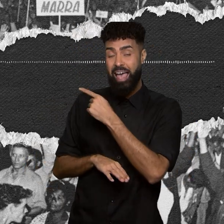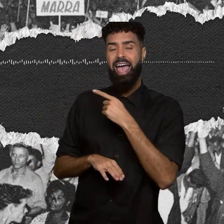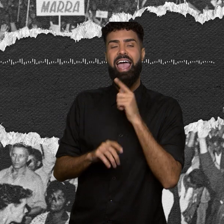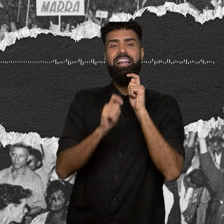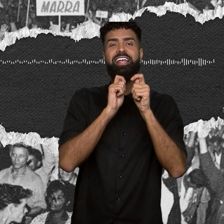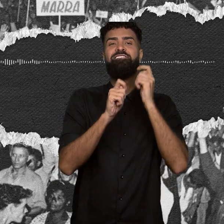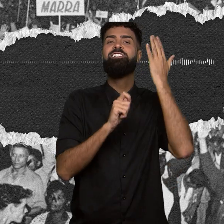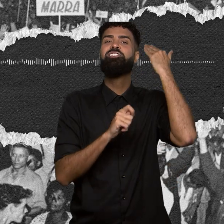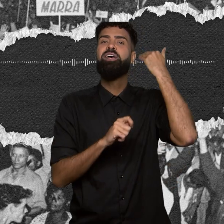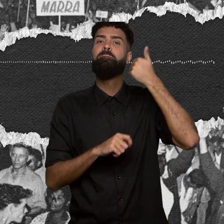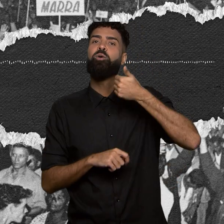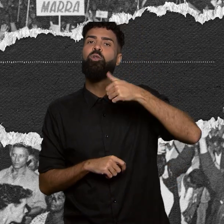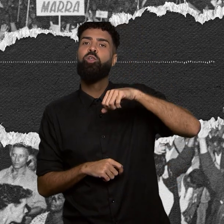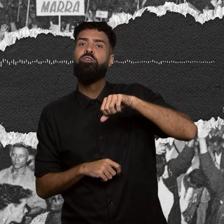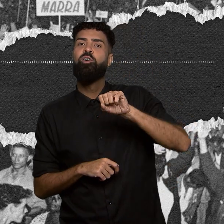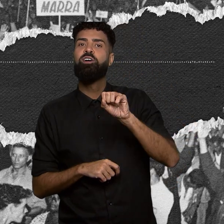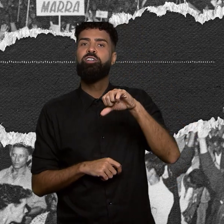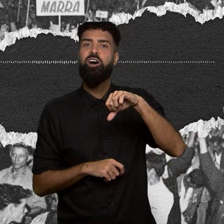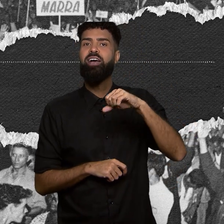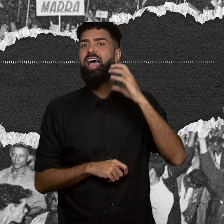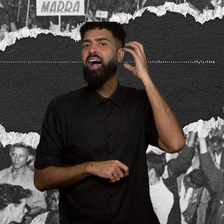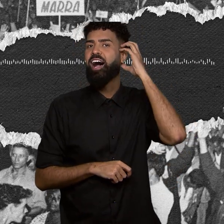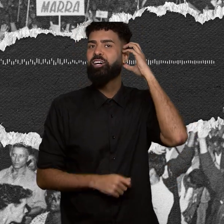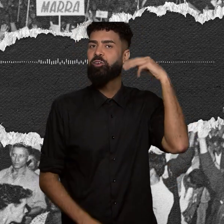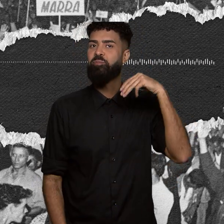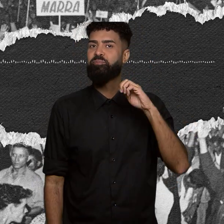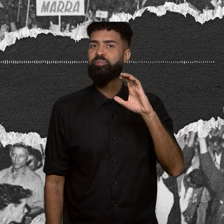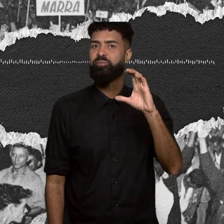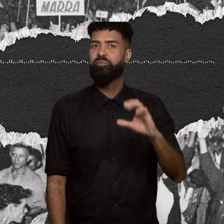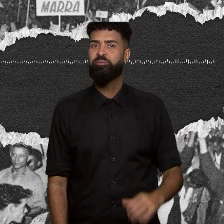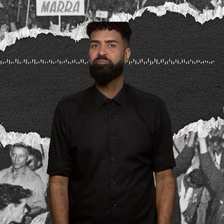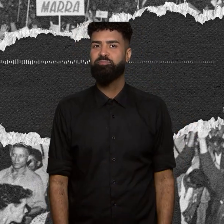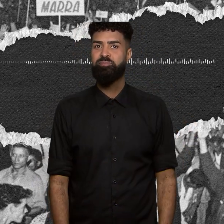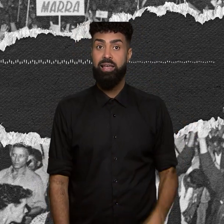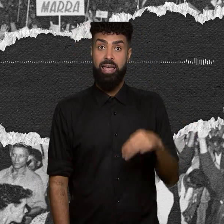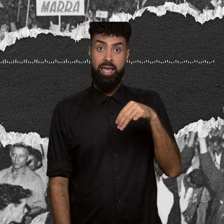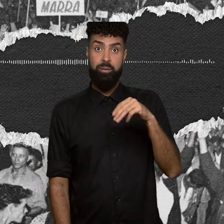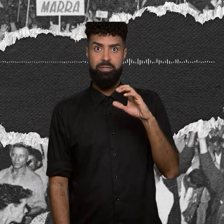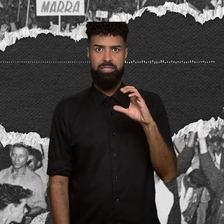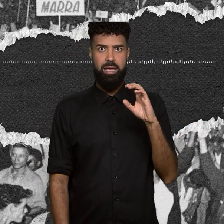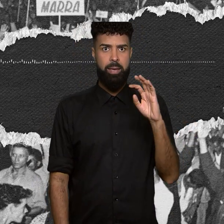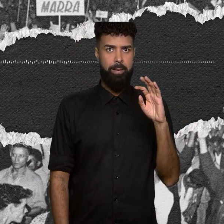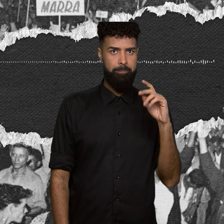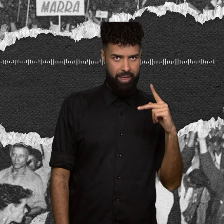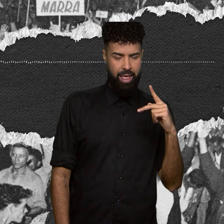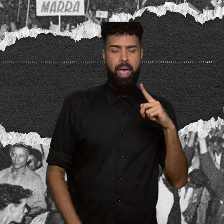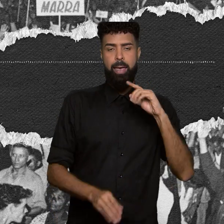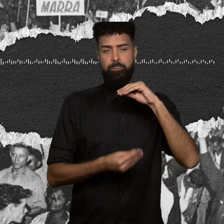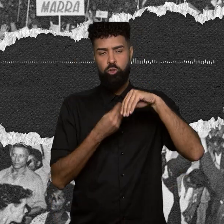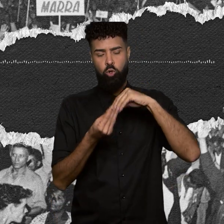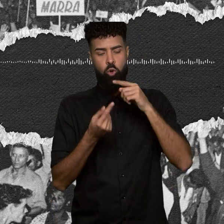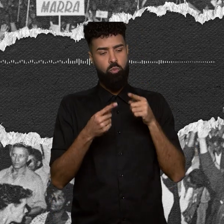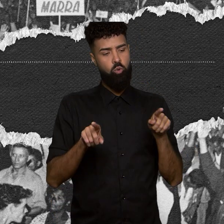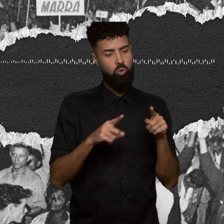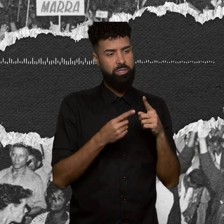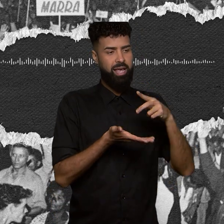1989 pela Rádio MEC. O MCP misturou música e dança da cultura popular com um programa